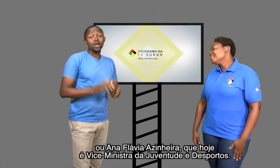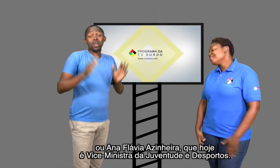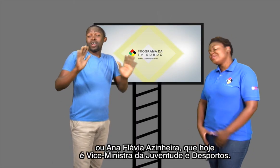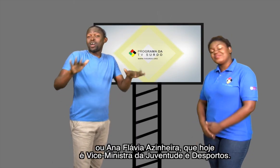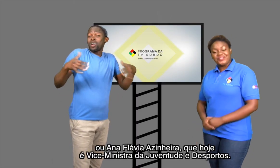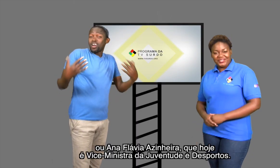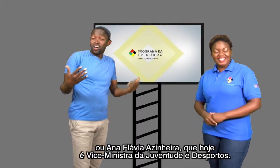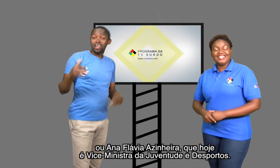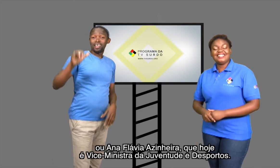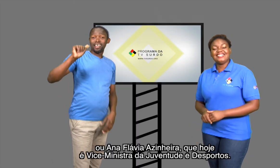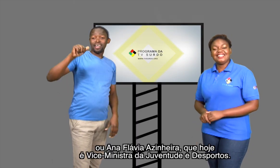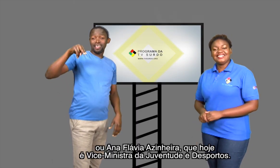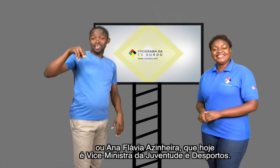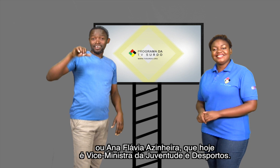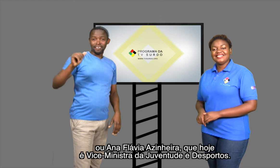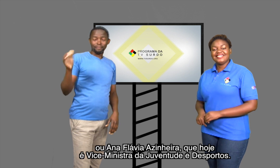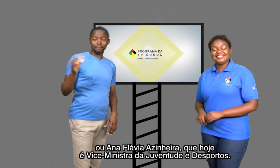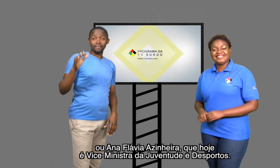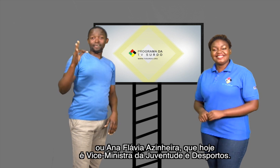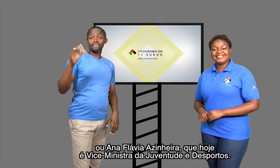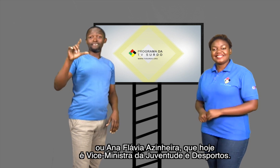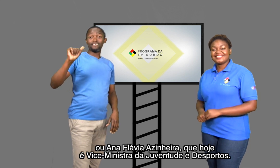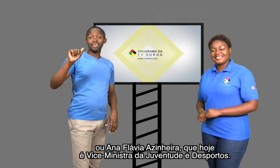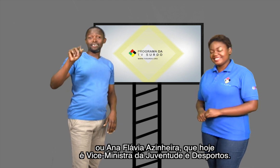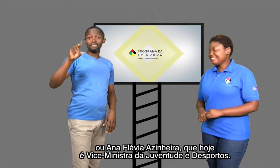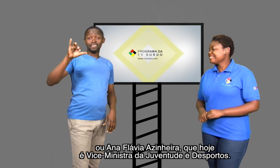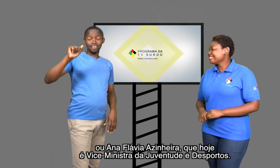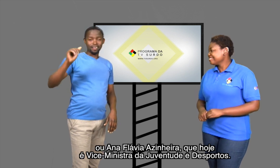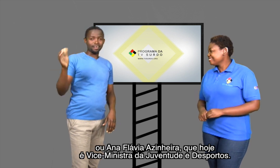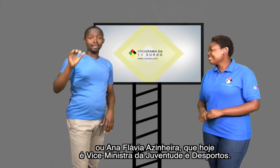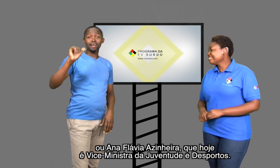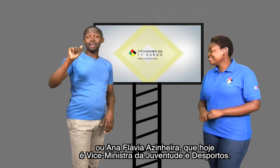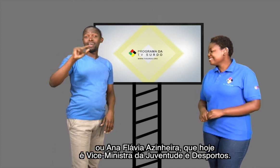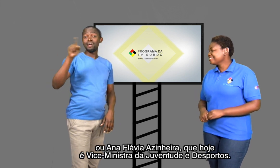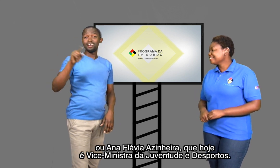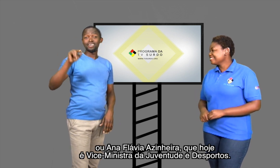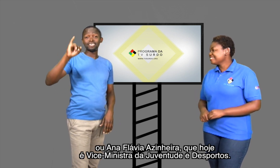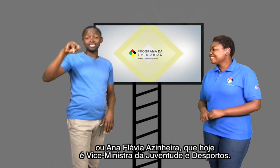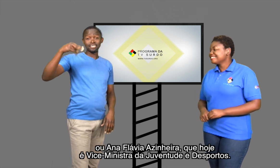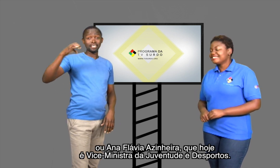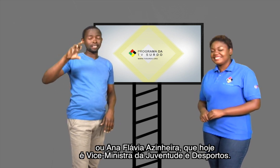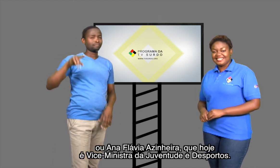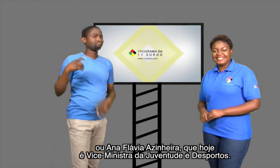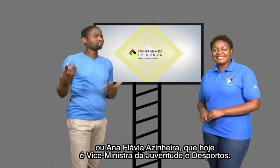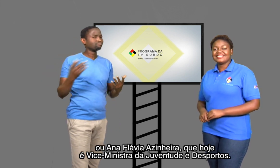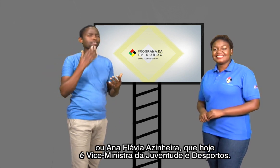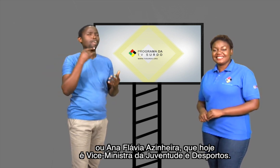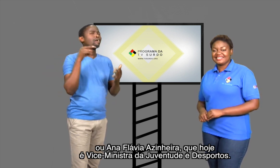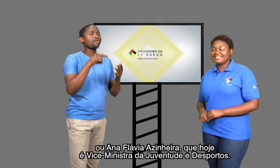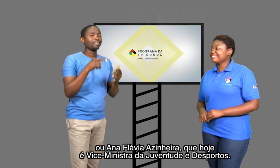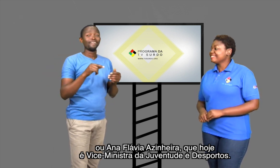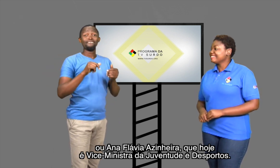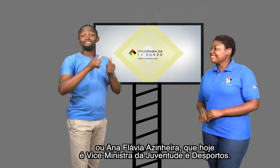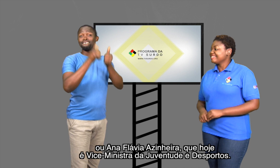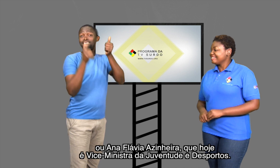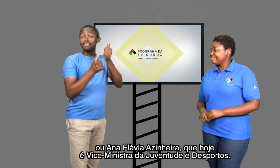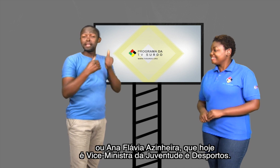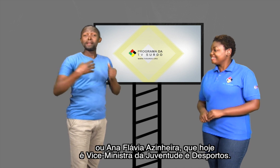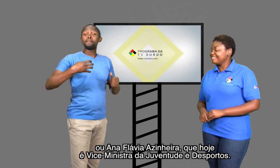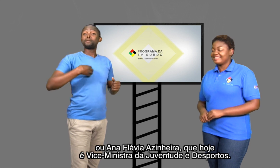Ou Ana Flávia Azinheira, que hoje é